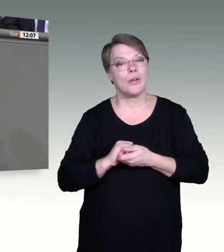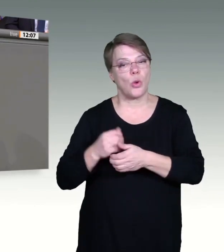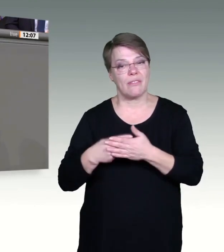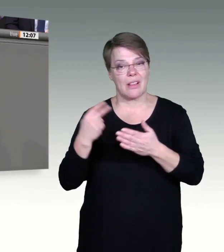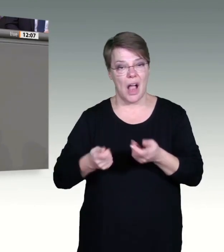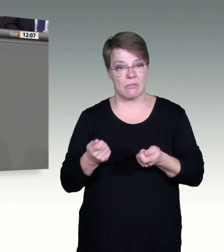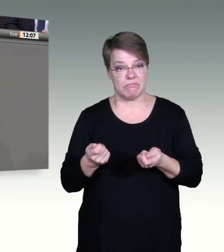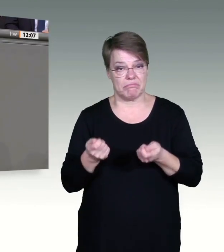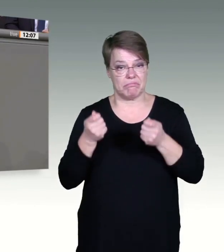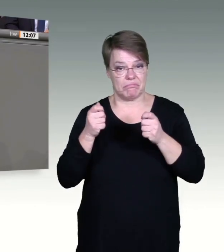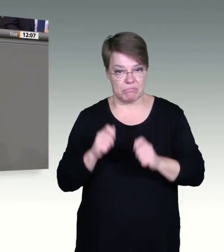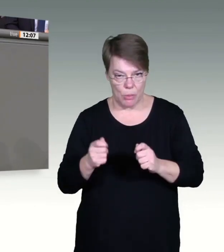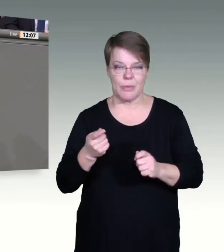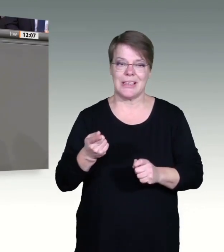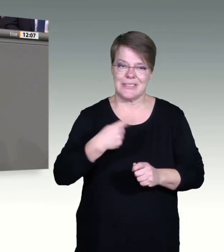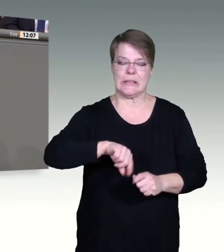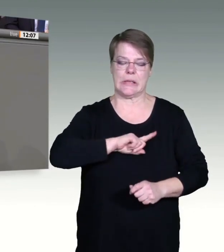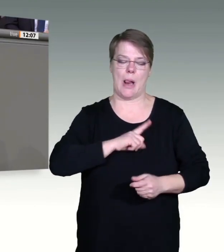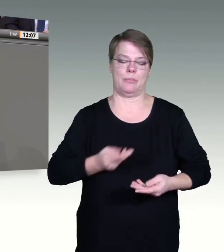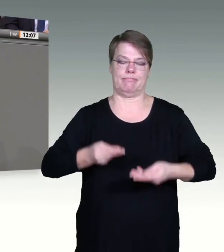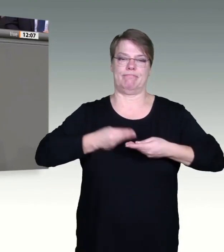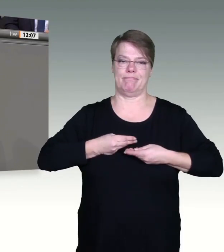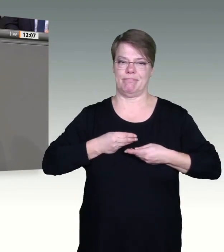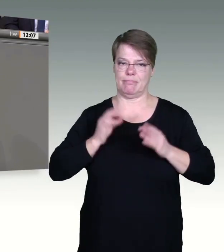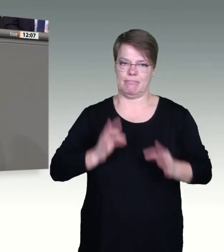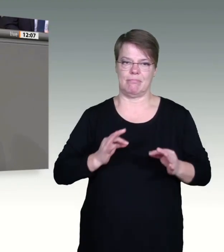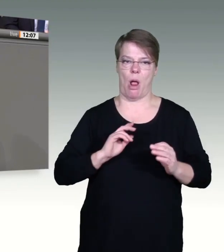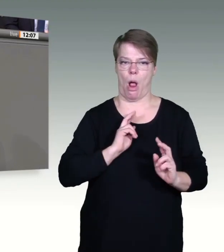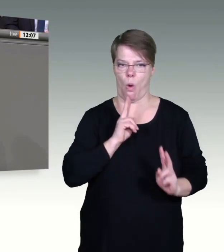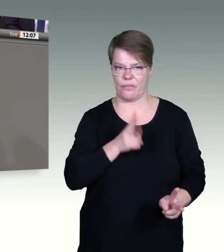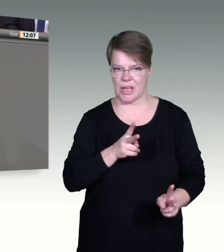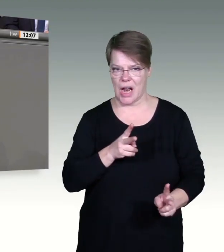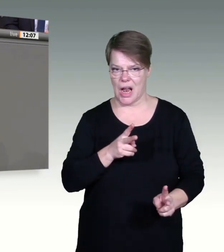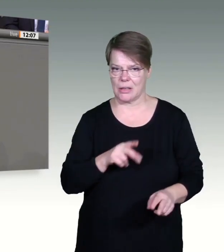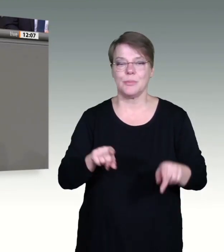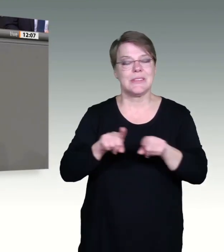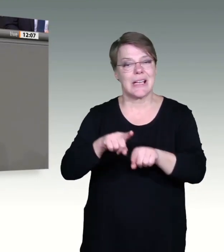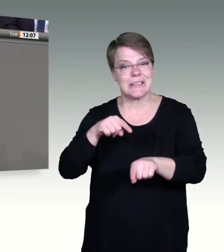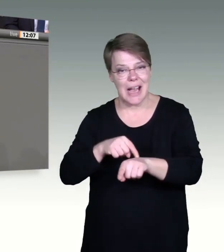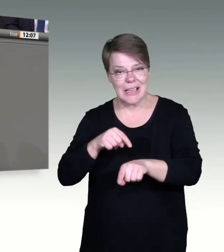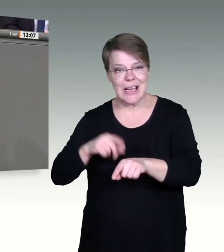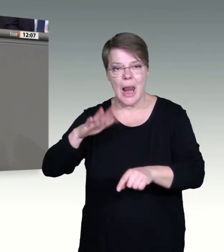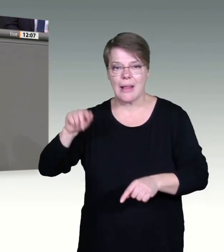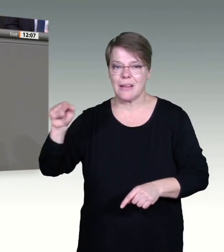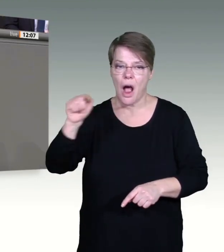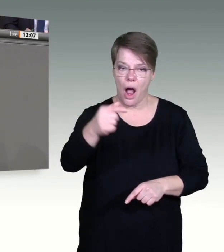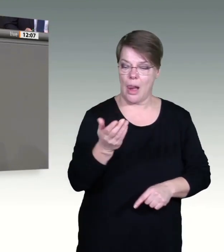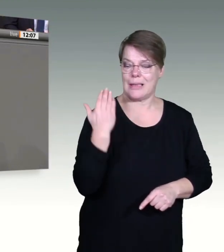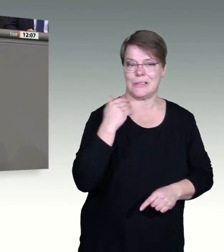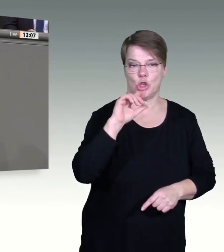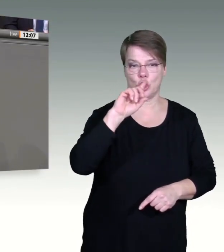und gleichzeitig haben uns die Länder am vergangenen Donnerstag, um mehr Klarstellungen im Infektionsschutzgesetz, für mehr